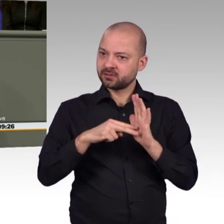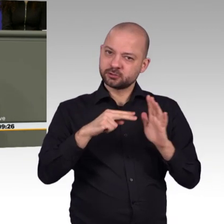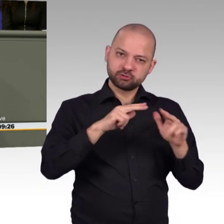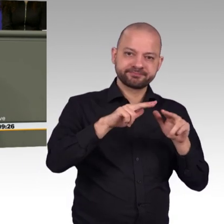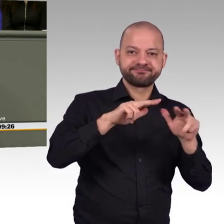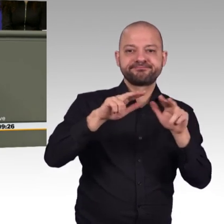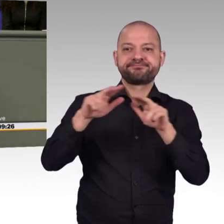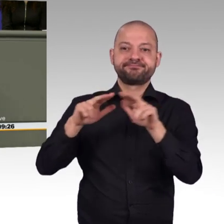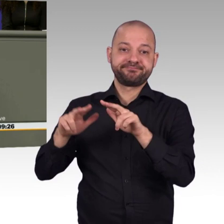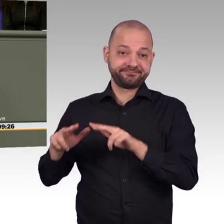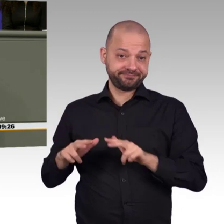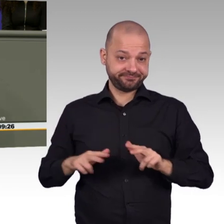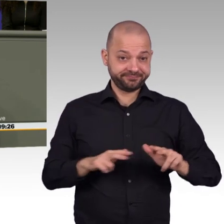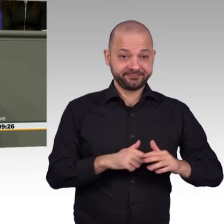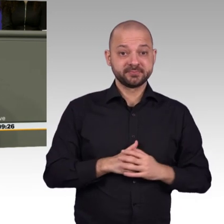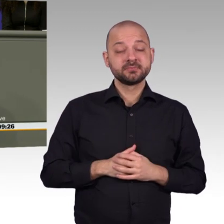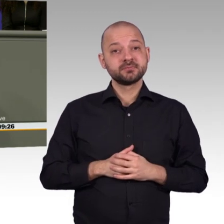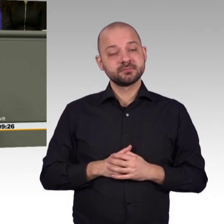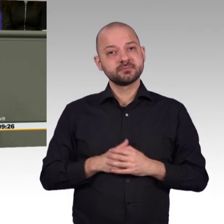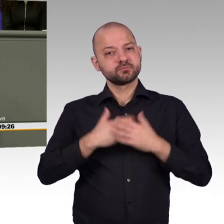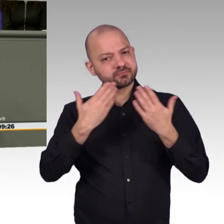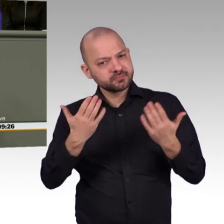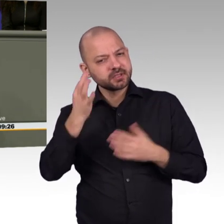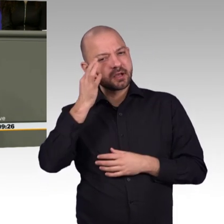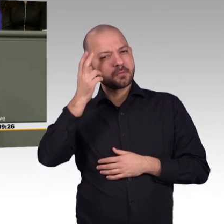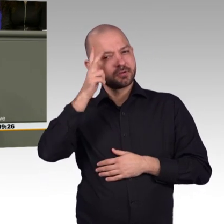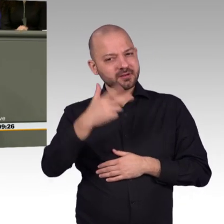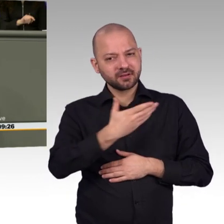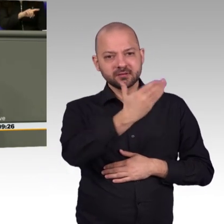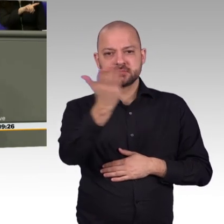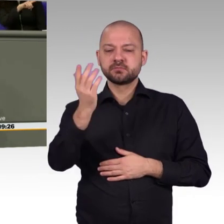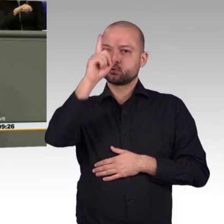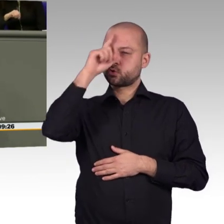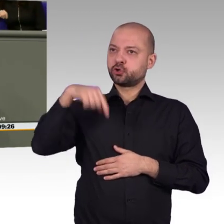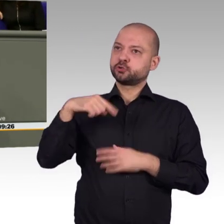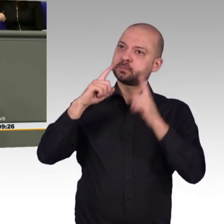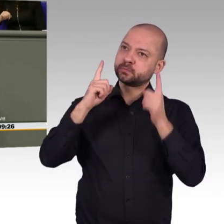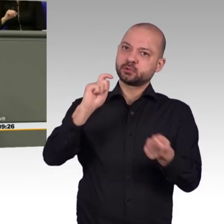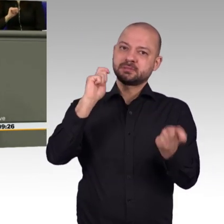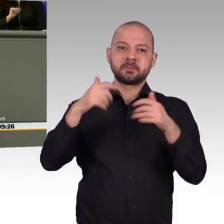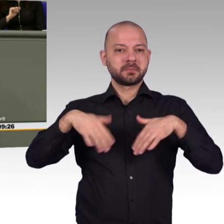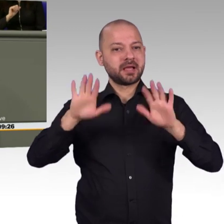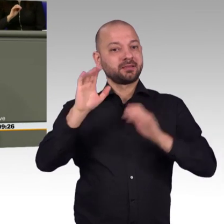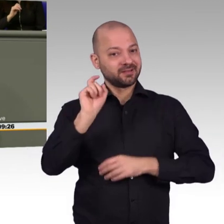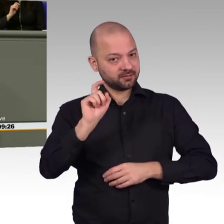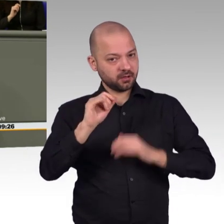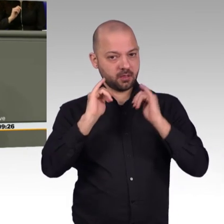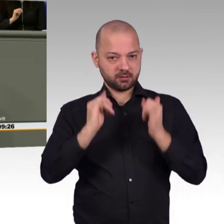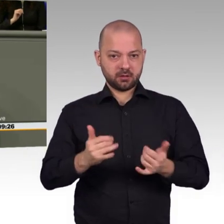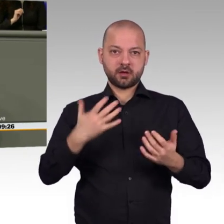begonnen. Ich bitte Sie nur um eins. Im Namen der Freien Demokraten nehmen Sie das vorliegende Papier als das, was es ist, einen ersten